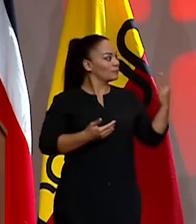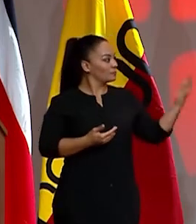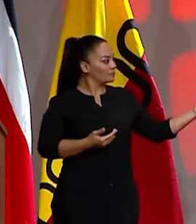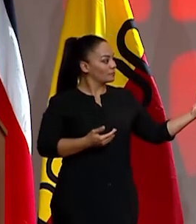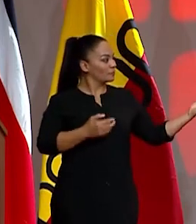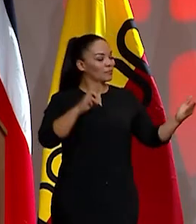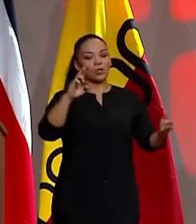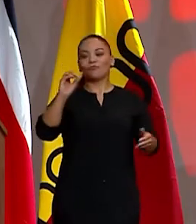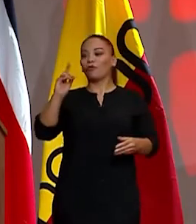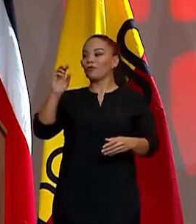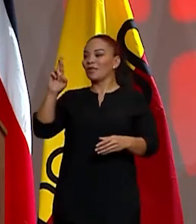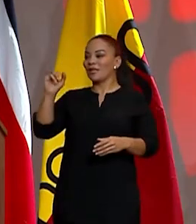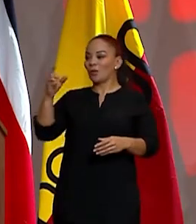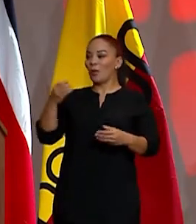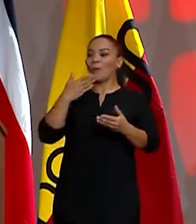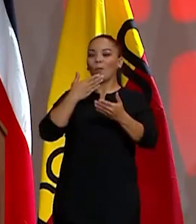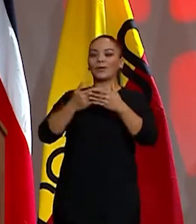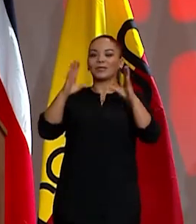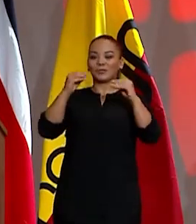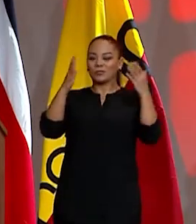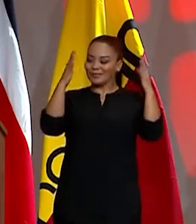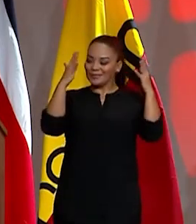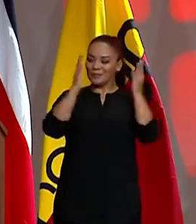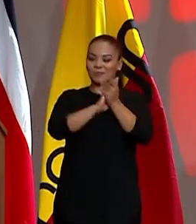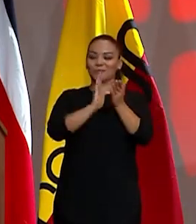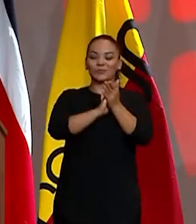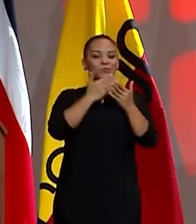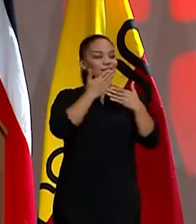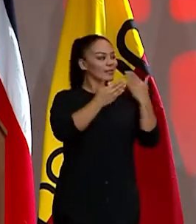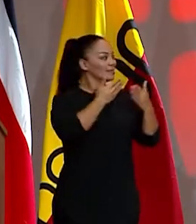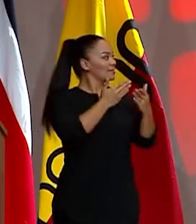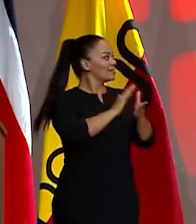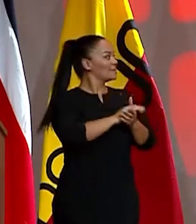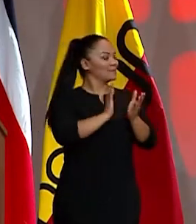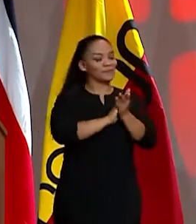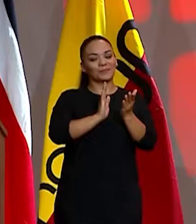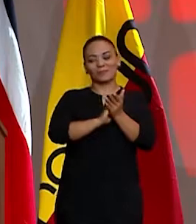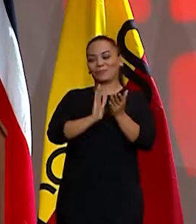don Rodrigo, muy buenas noches, muchas gracias. Bienvenido. Rodrigo Calvo.